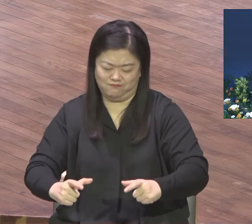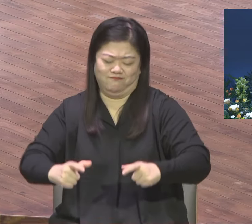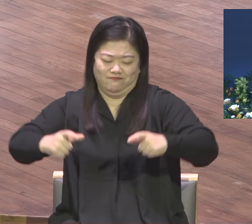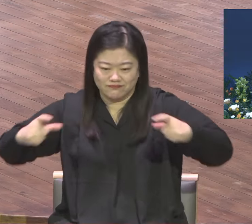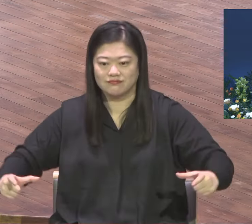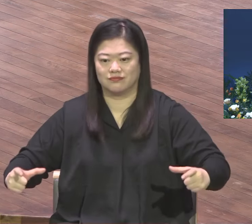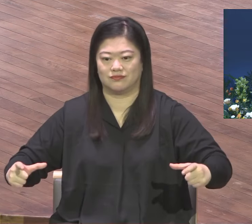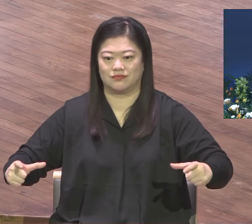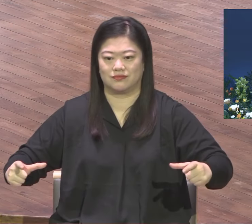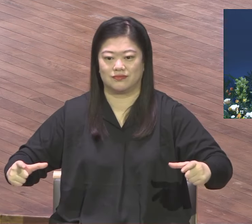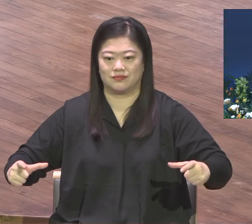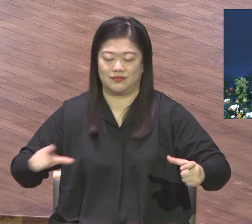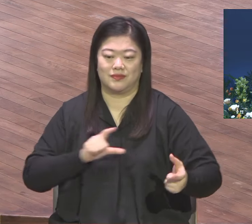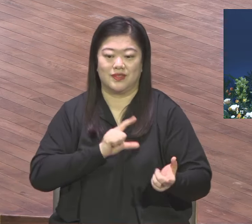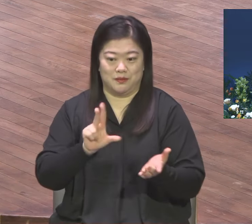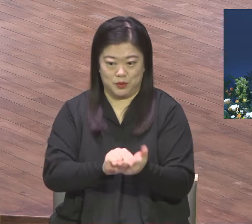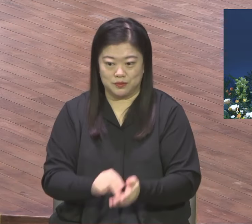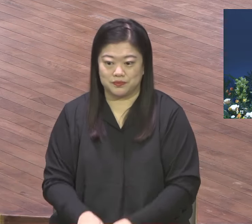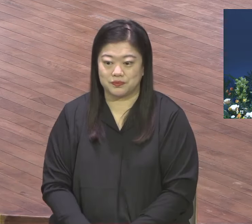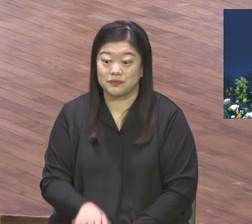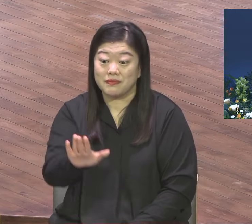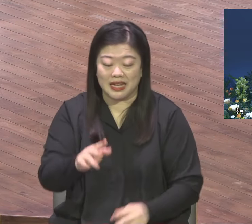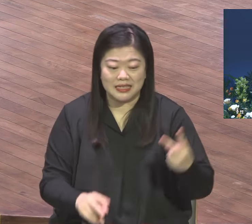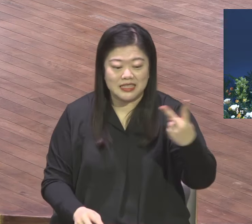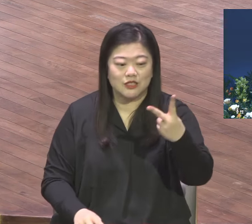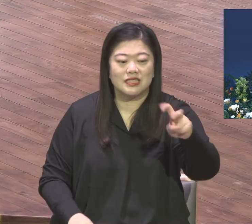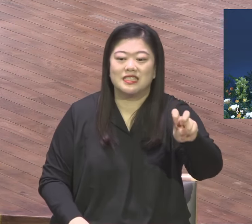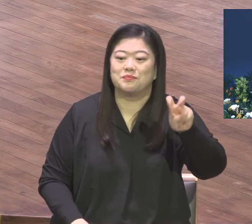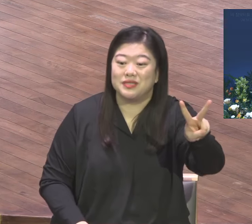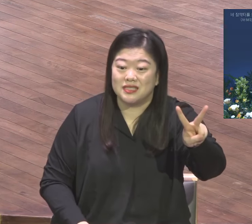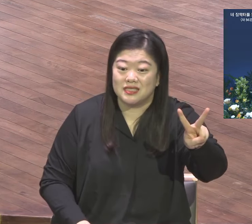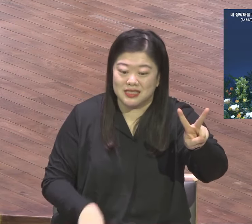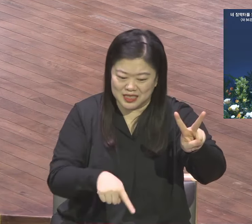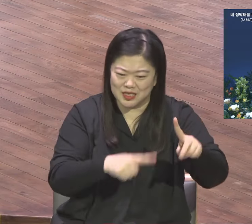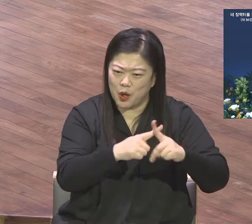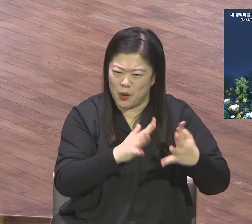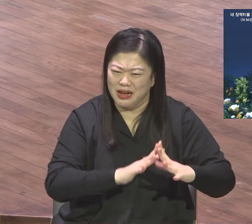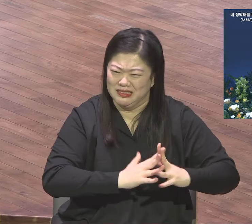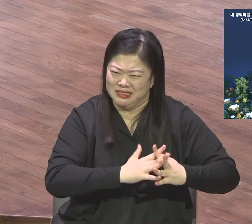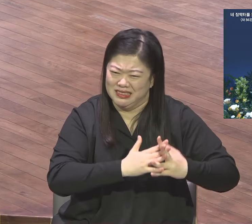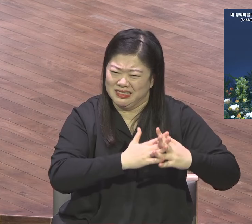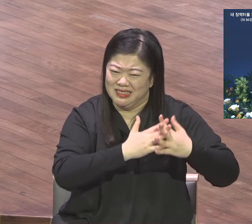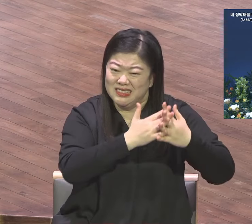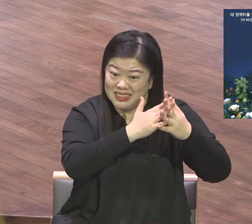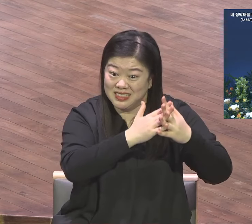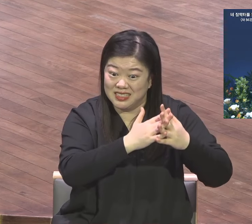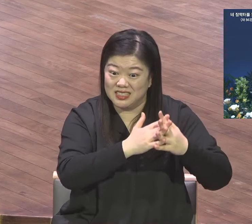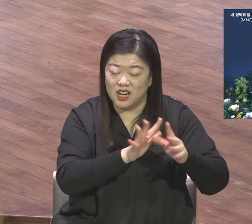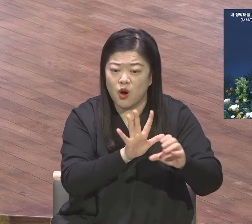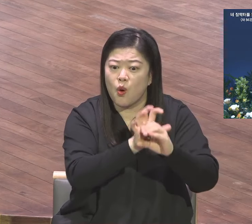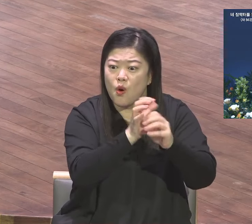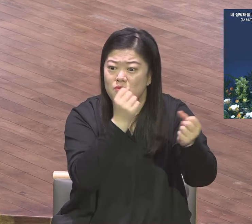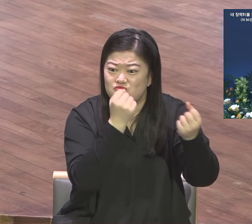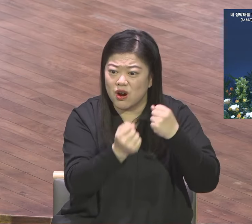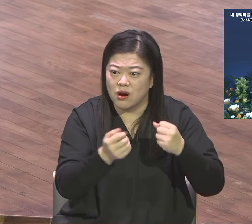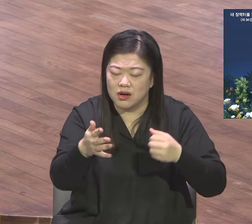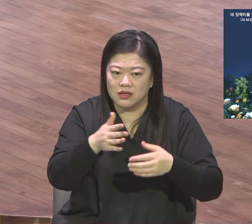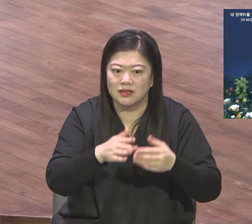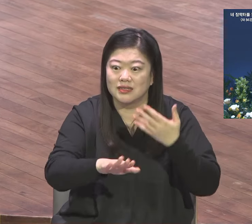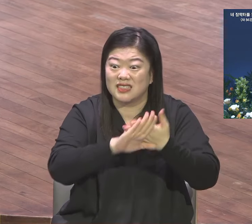2022년도에는 본당 헌당의 원년이었습니다. 본당 헌당하자. 코로나인데 남들은 교회가 지금